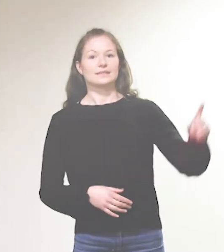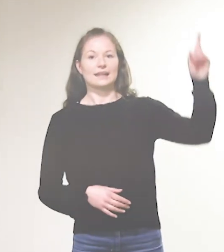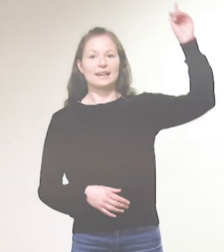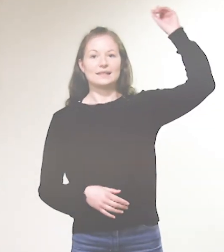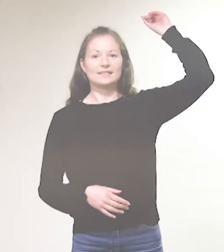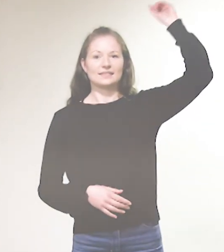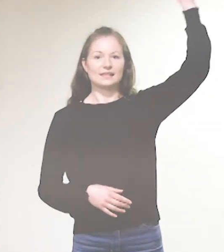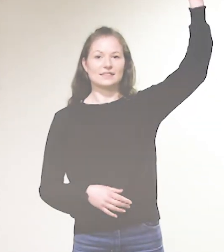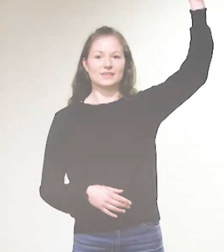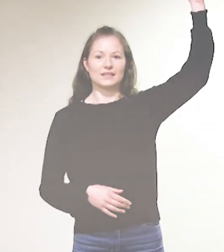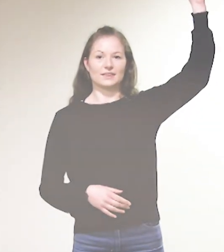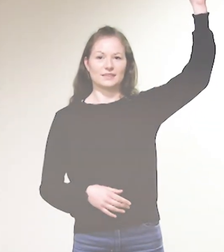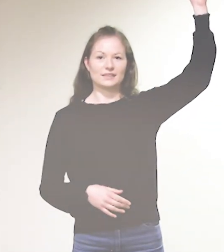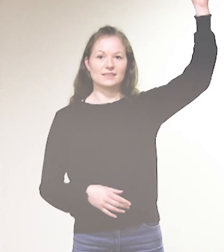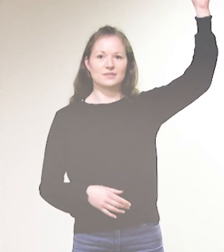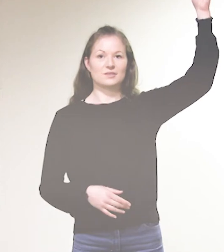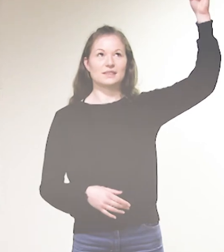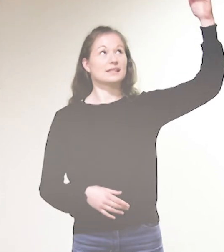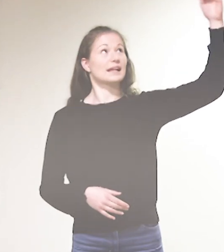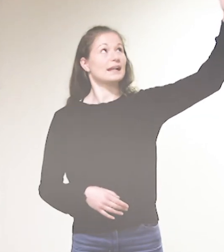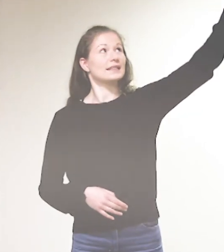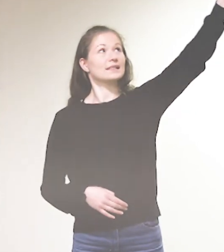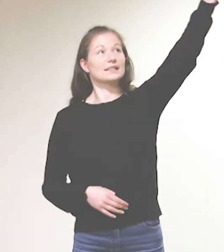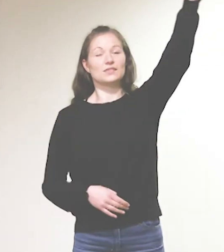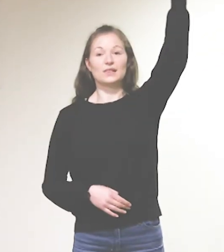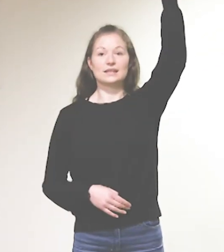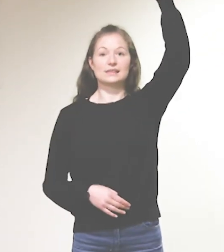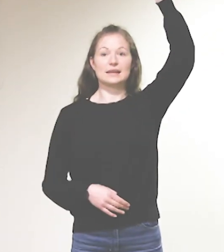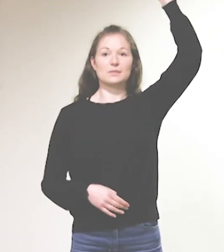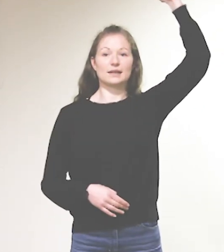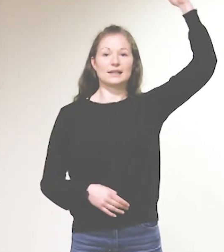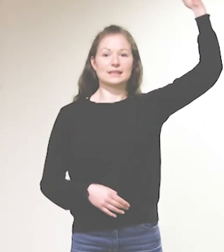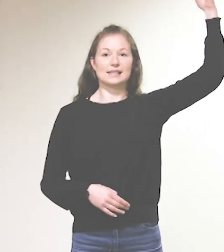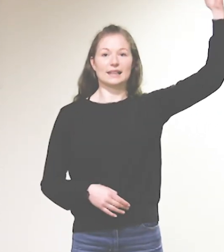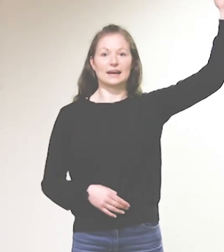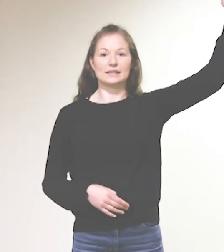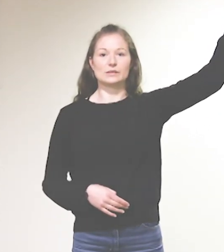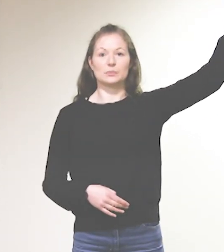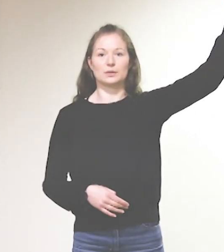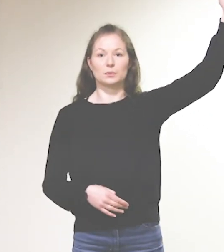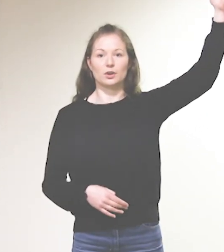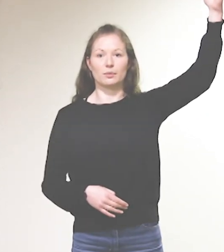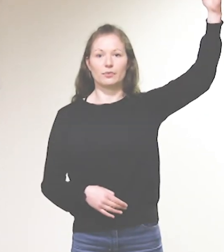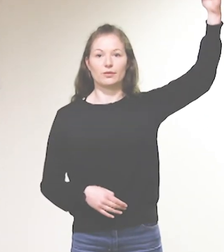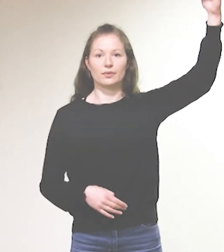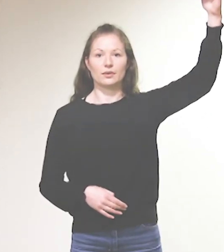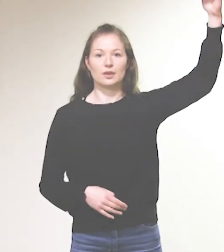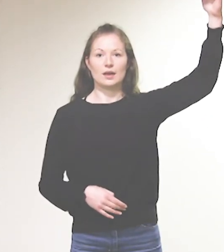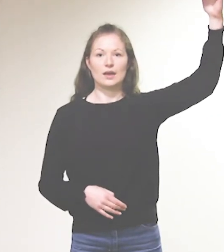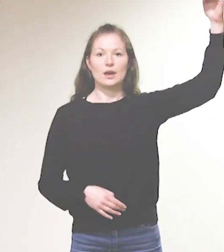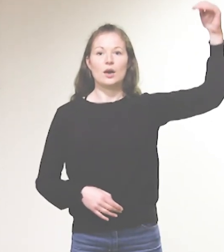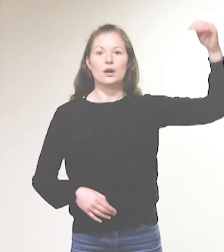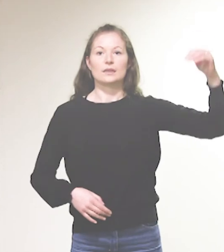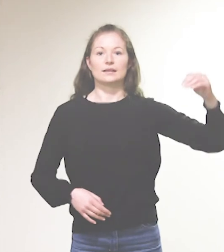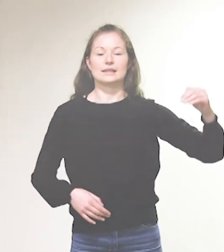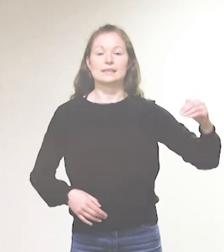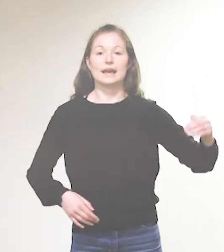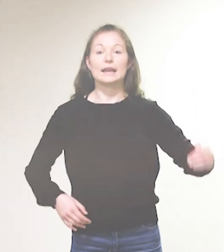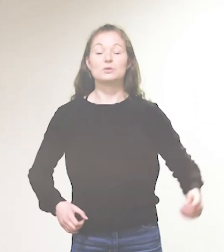Dein ist wie der Gott. Und das Reich ist wie das Himmelreich der Kreis über dem Kopf. Dein ist das Reich. Und